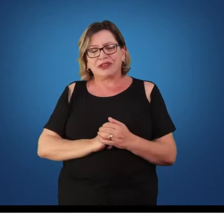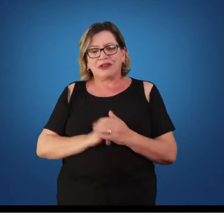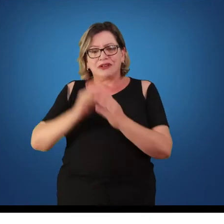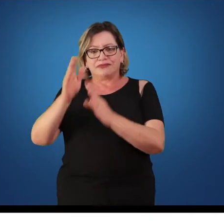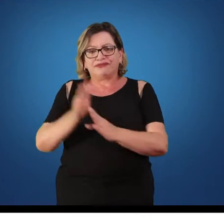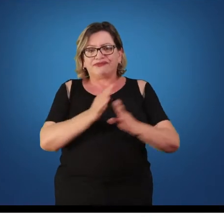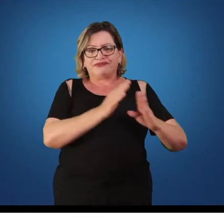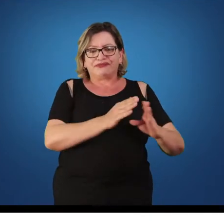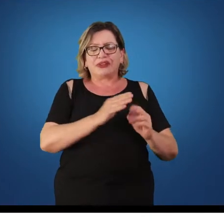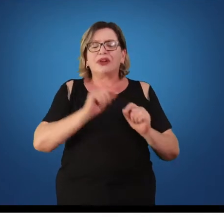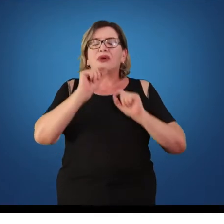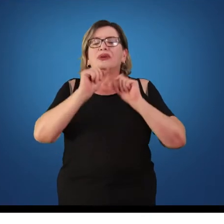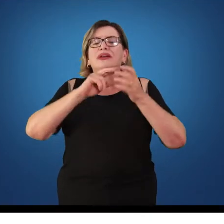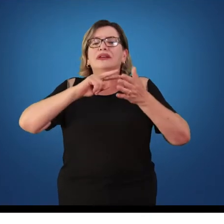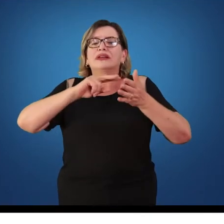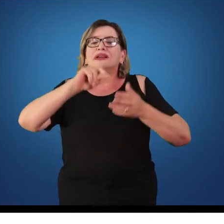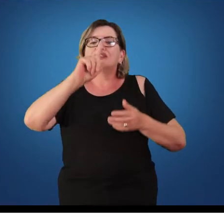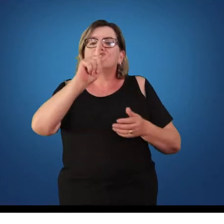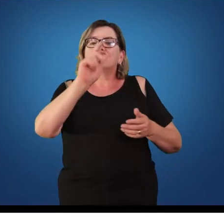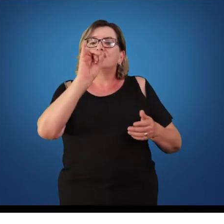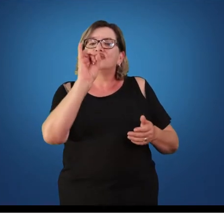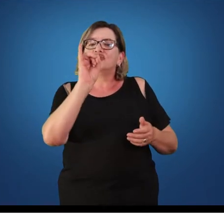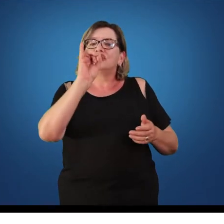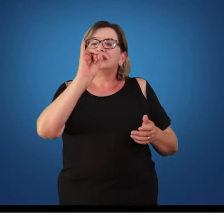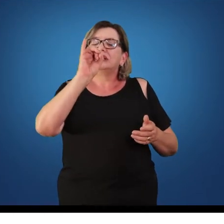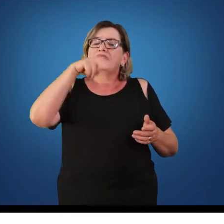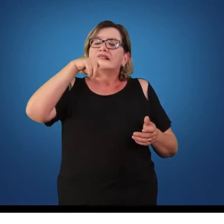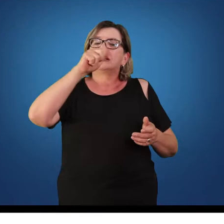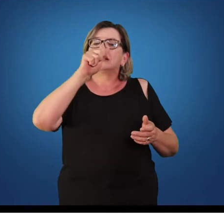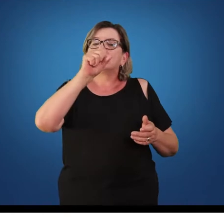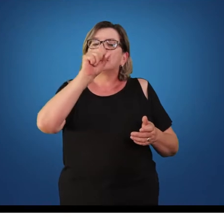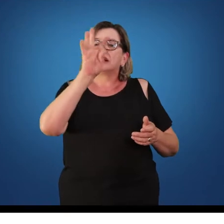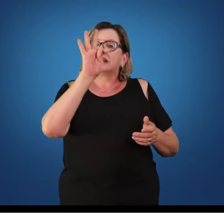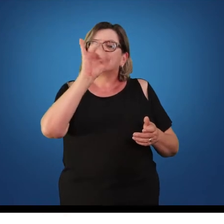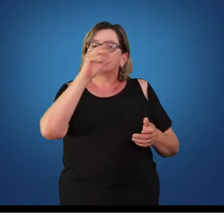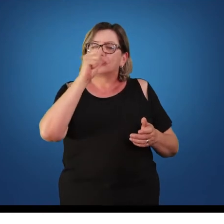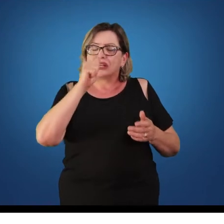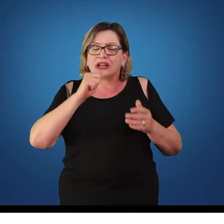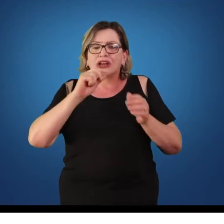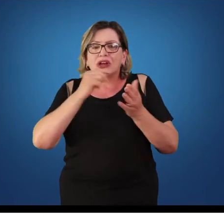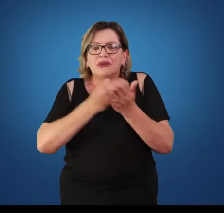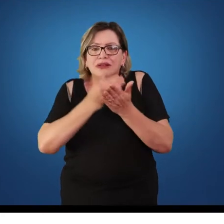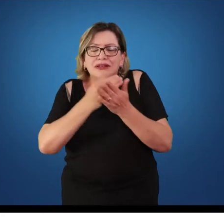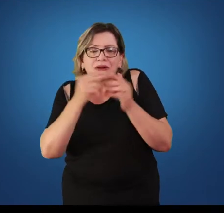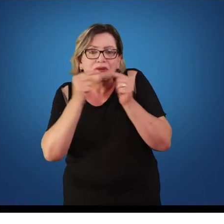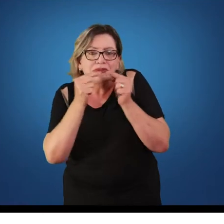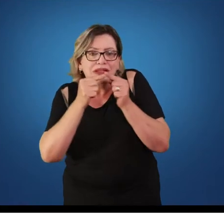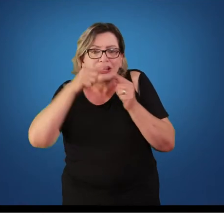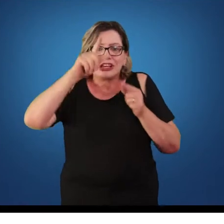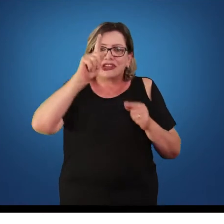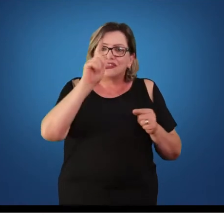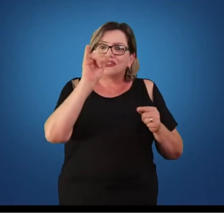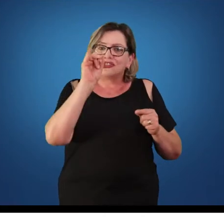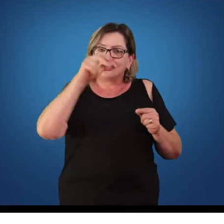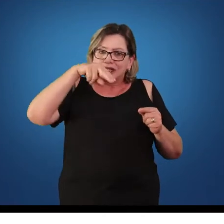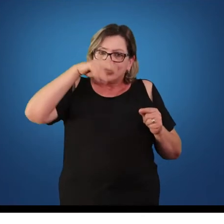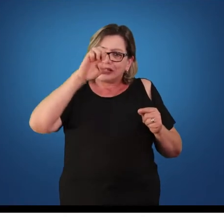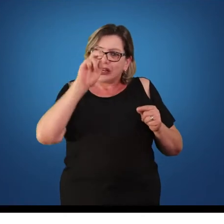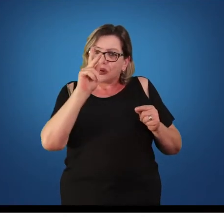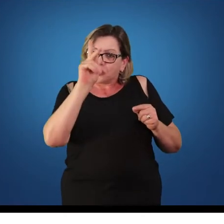sentido etimológico, que significa a arte de exercitar-se nu, nu não no sentido literal da